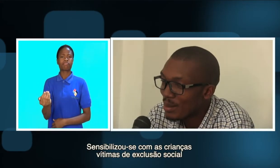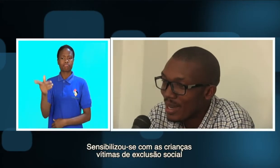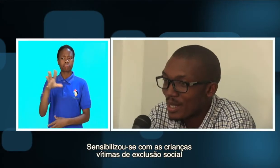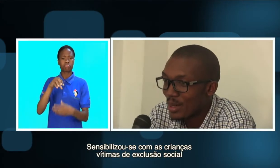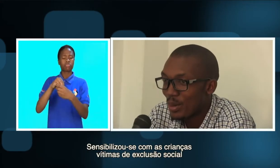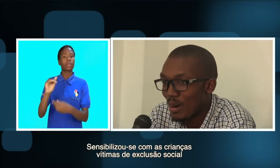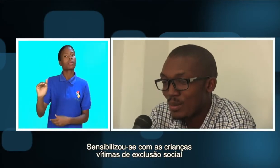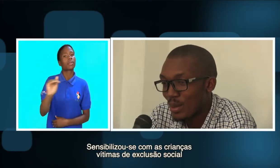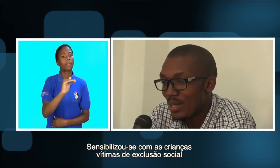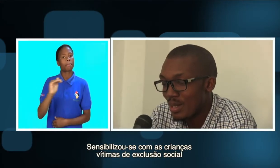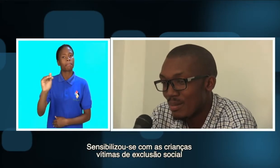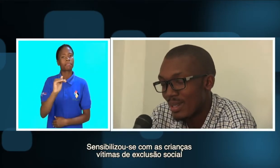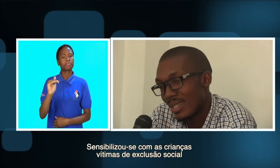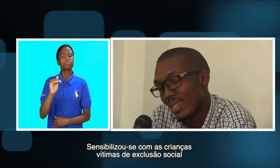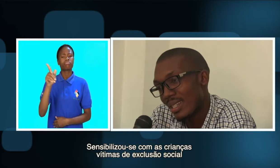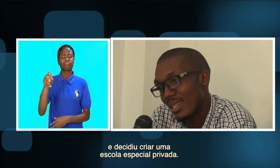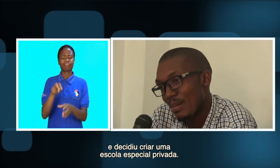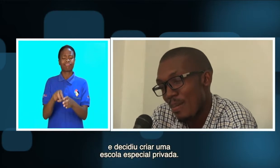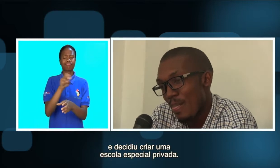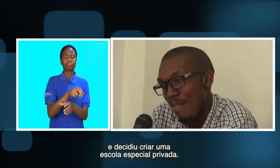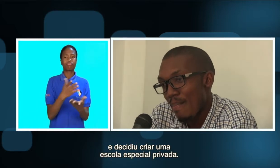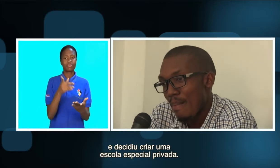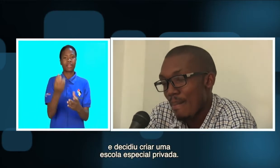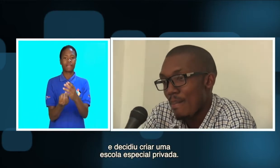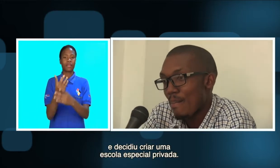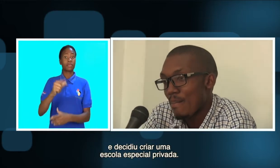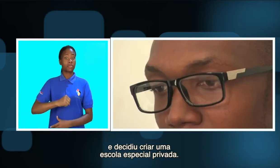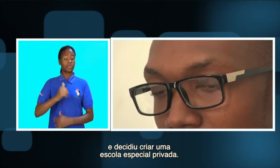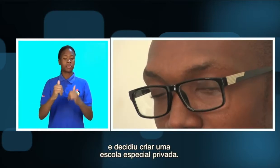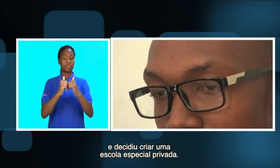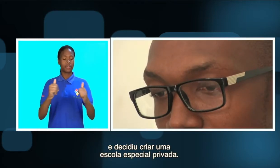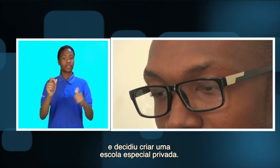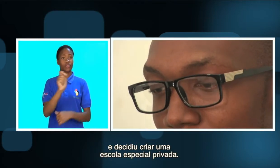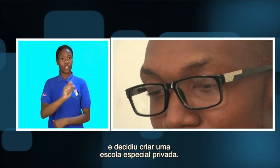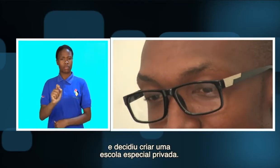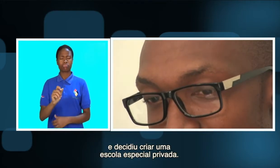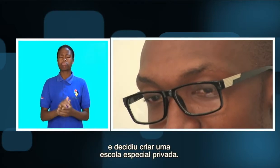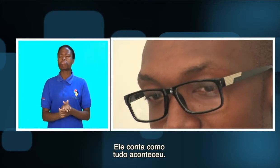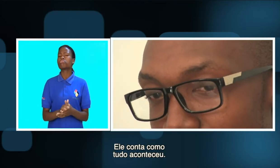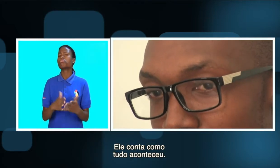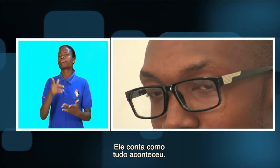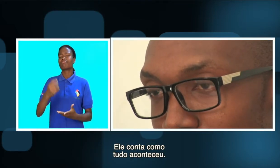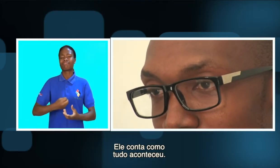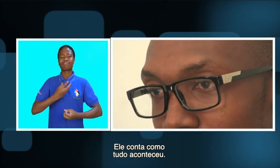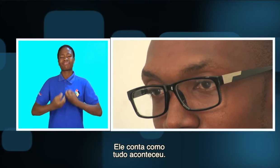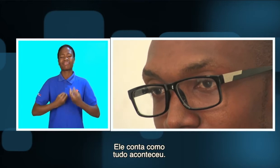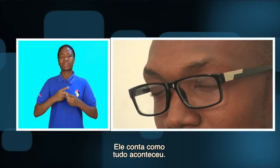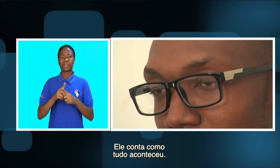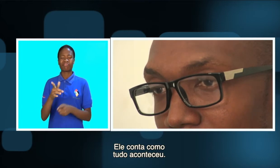crianças vítimas de exclusão social e decidiu criar uma escola especial privada. Ele conta como tudo